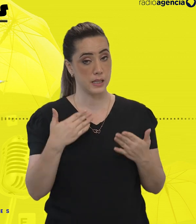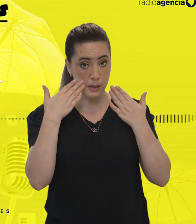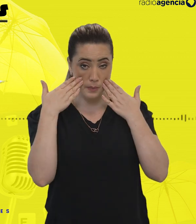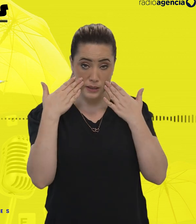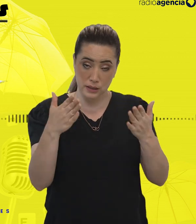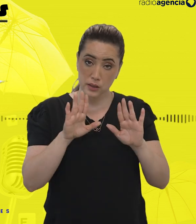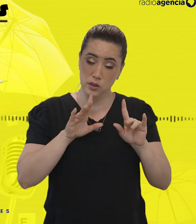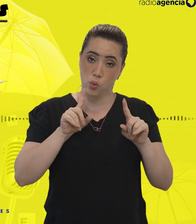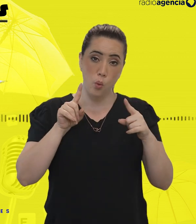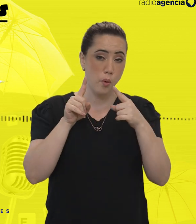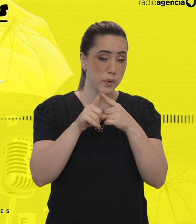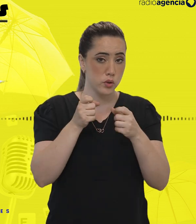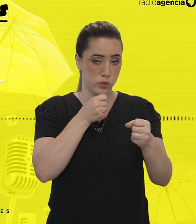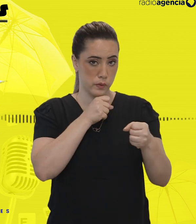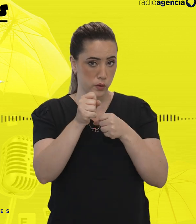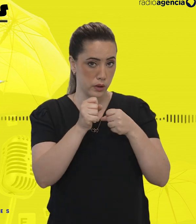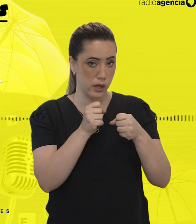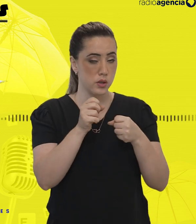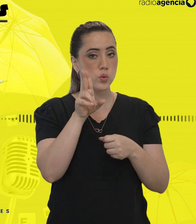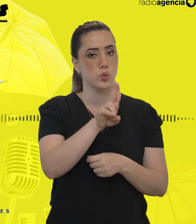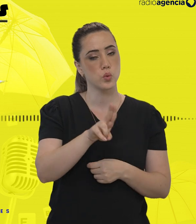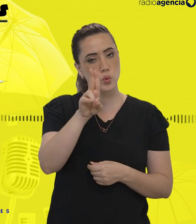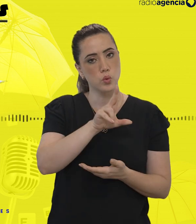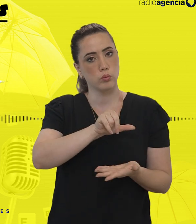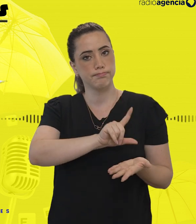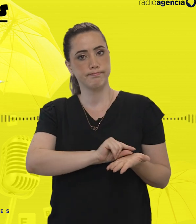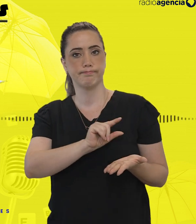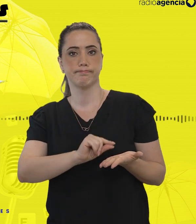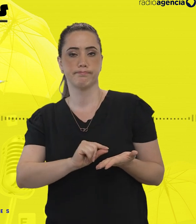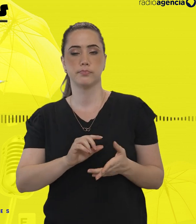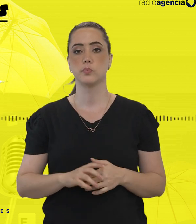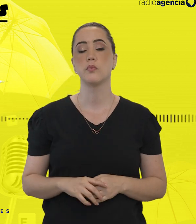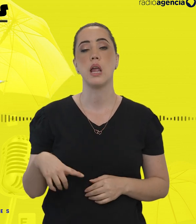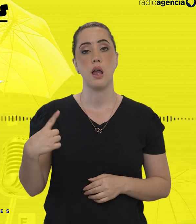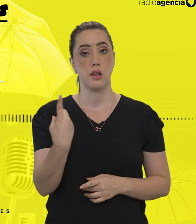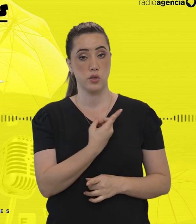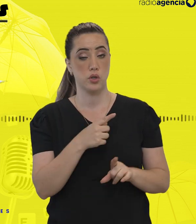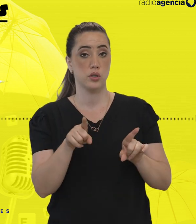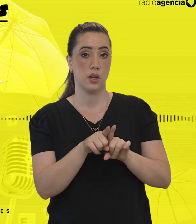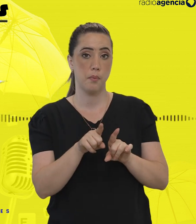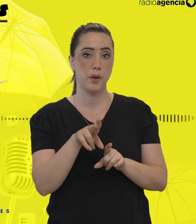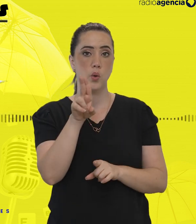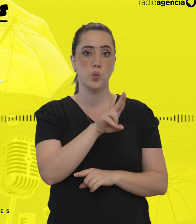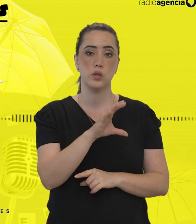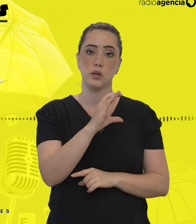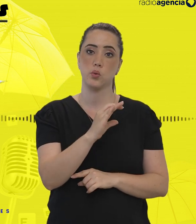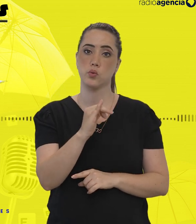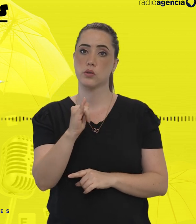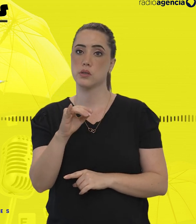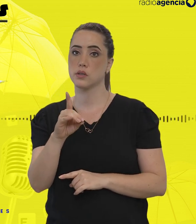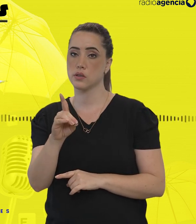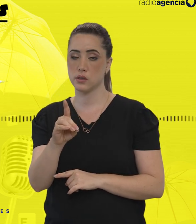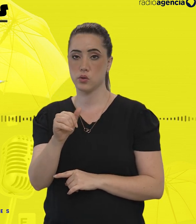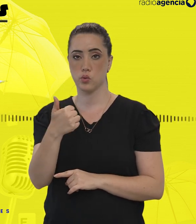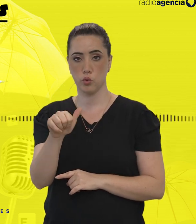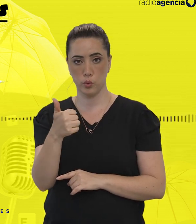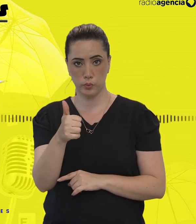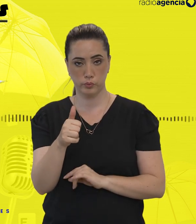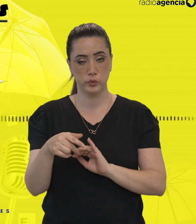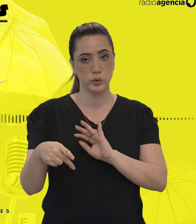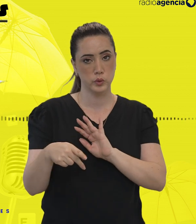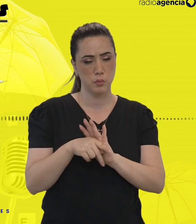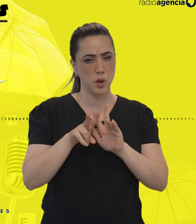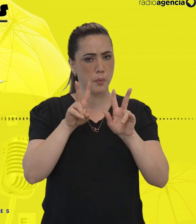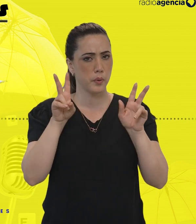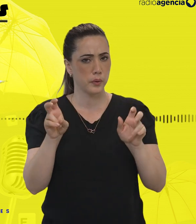tem finalidade jornalística e utilizou trechos de artigos científicos. A gente também usa dados do CID-11, Classificação Internacional de